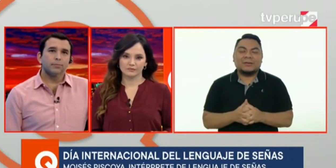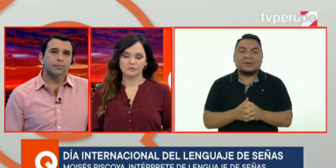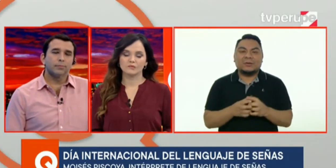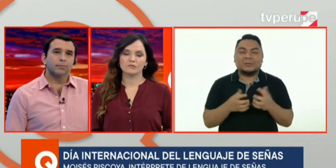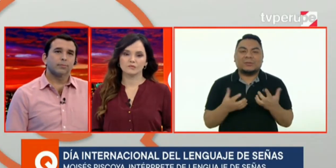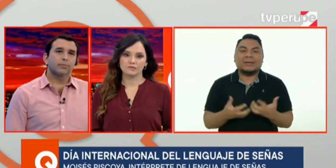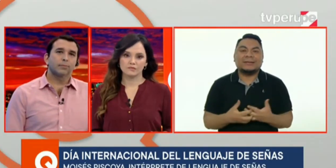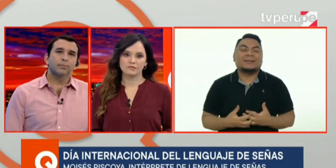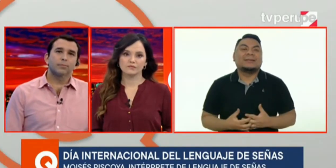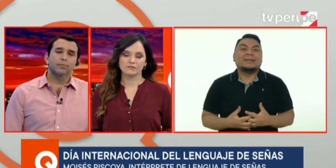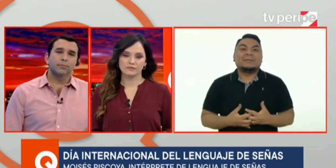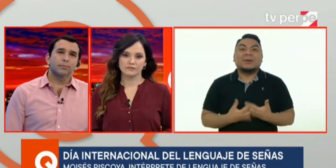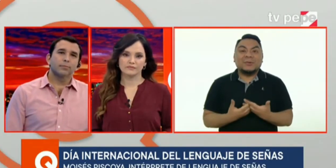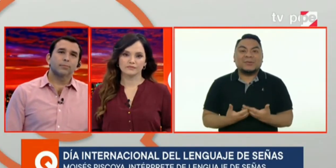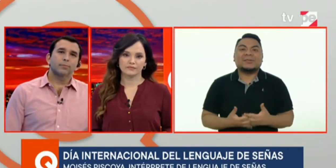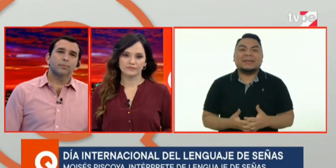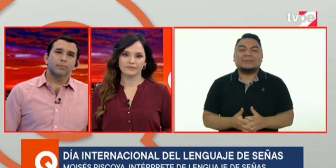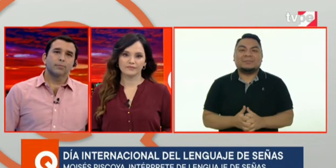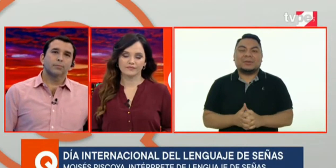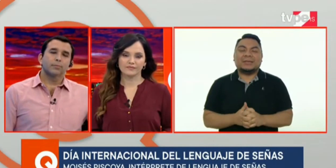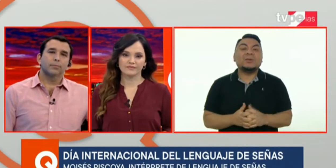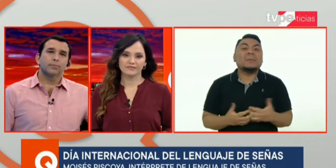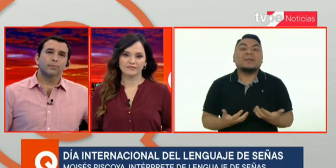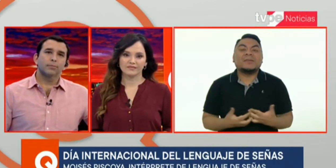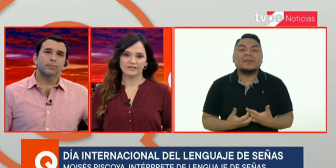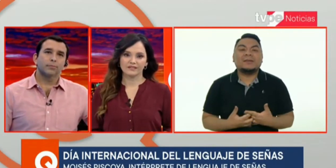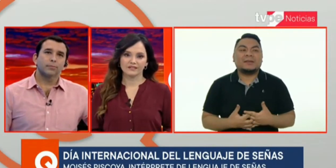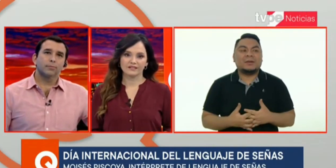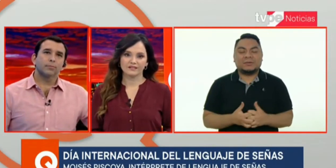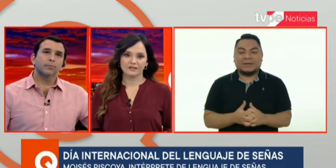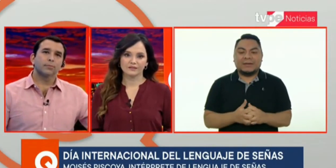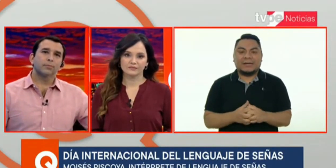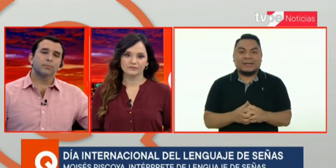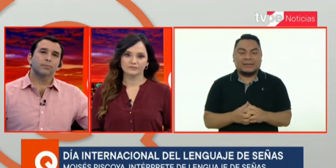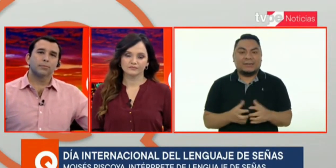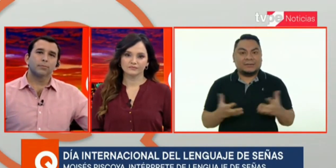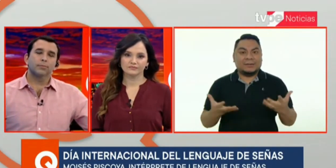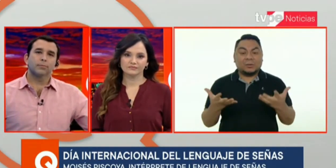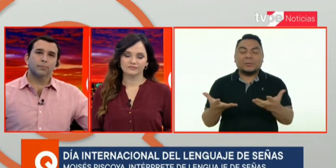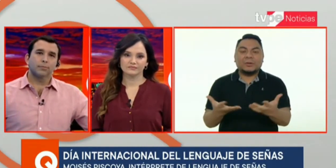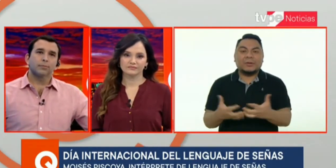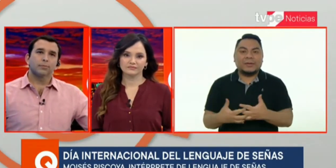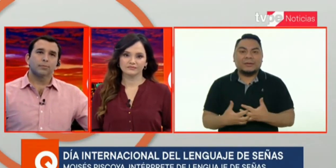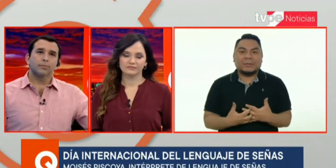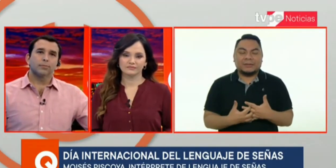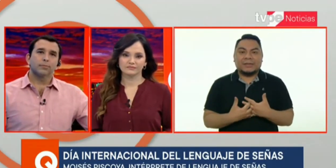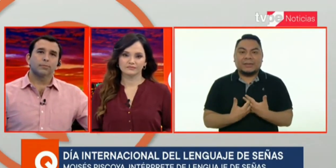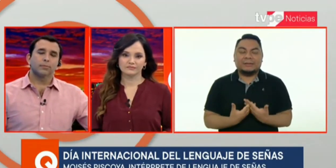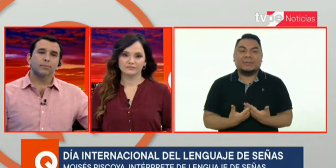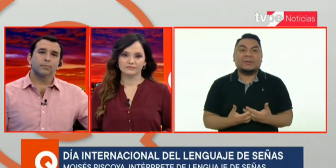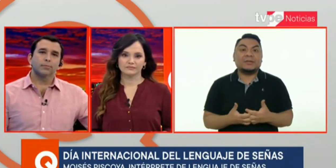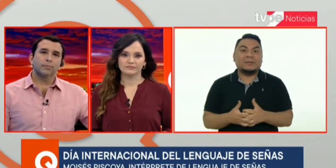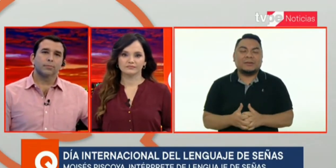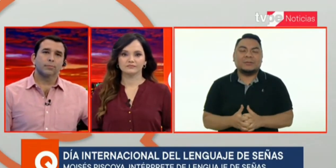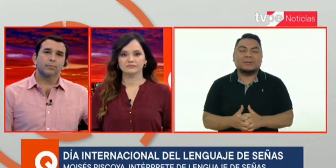del audiovisual. Me gusta porque nunca pensé en serio trabajar en este rubro de interpretar en medio televisivo, ¿no?